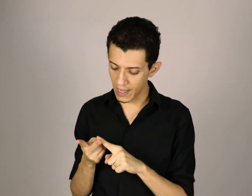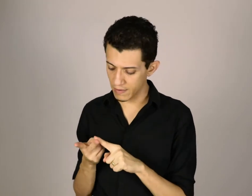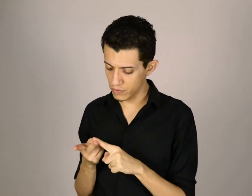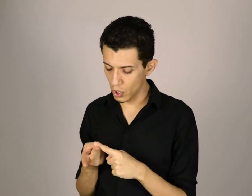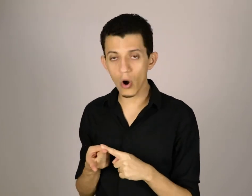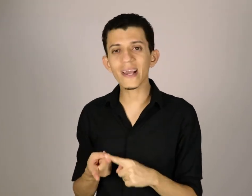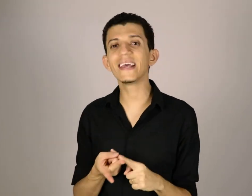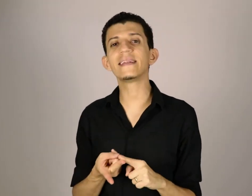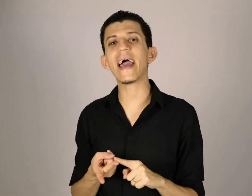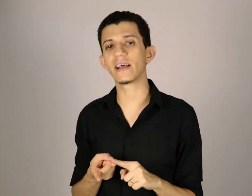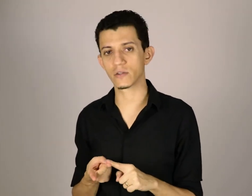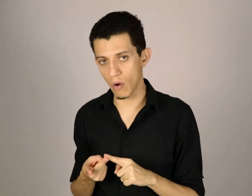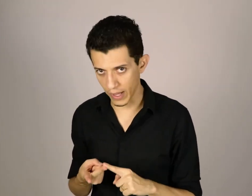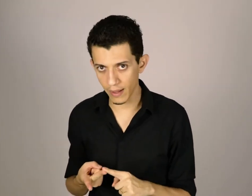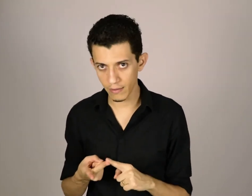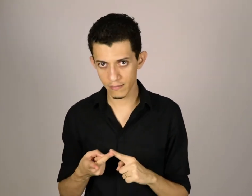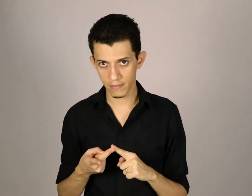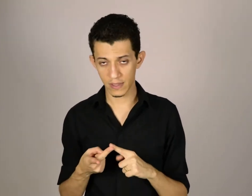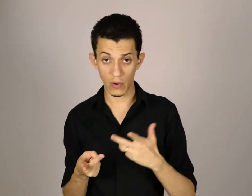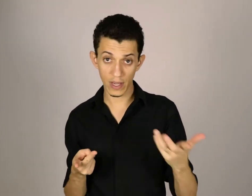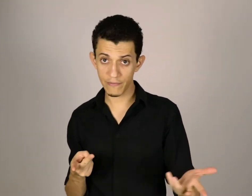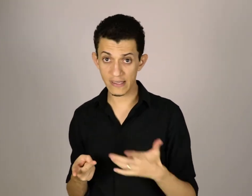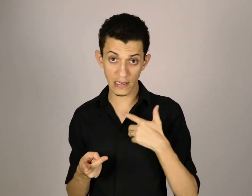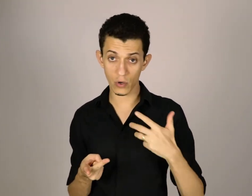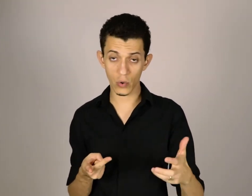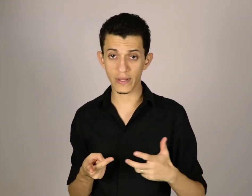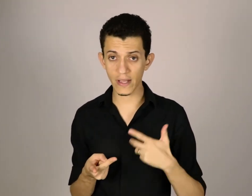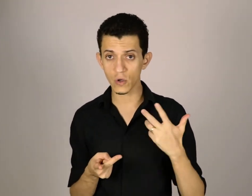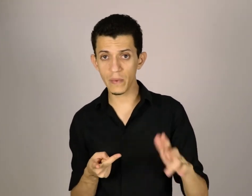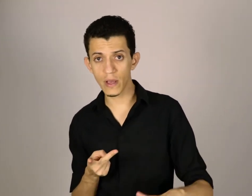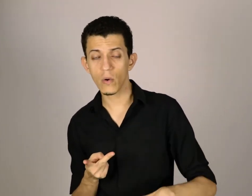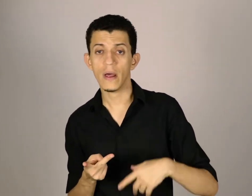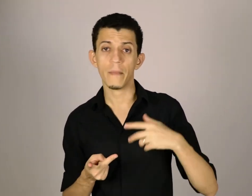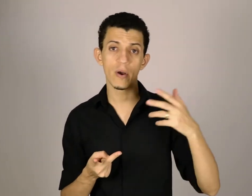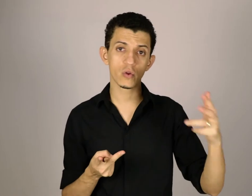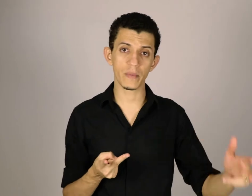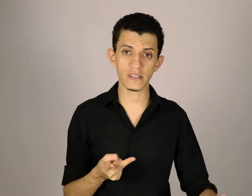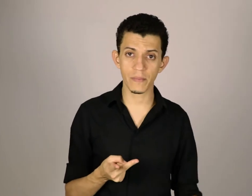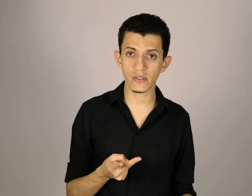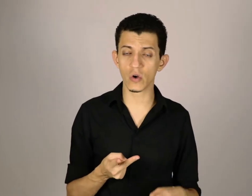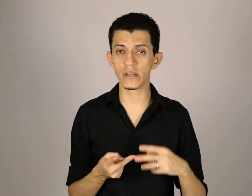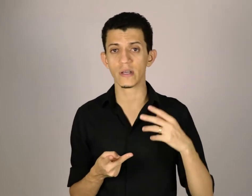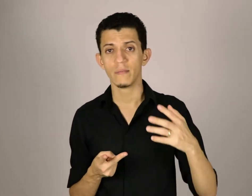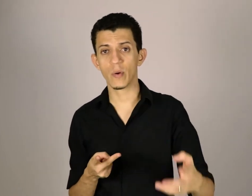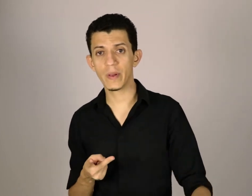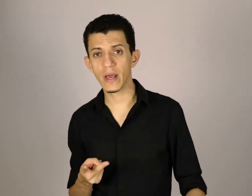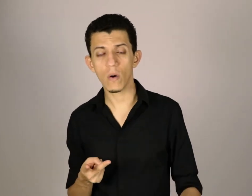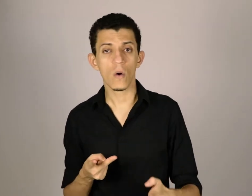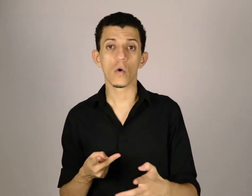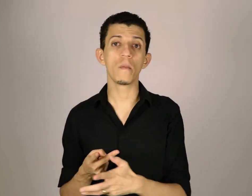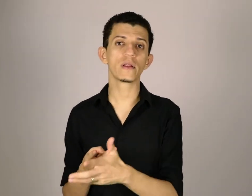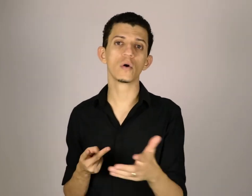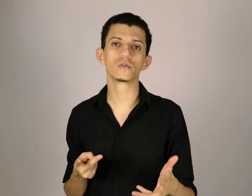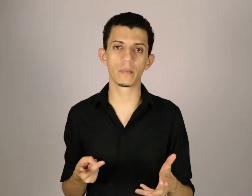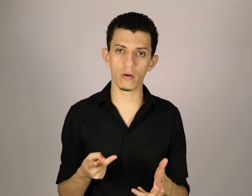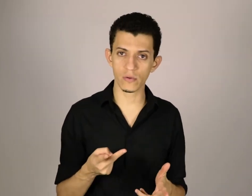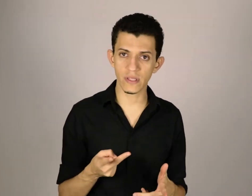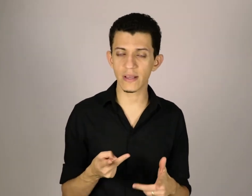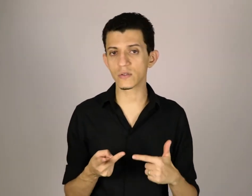troque ideias com alguém, que é o que ele fez, ele trocou ideias comigo, perguntou minhas impressões, minha opinião, comentou sobre alguns textos,